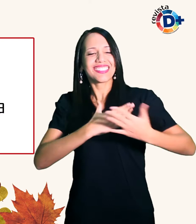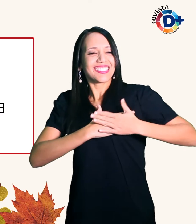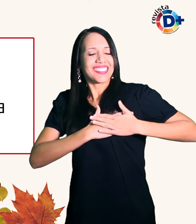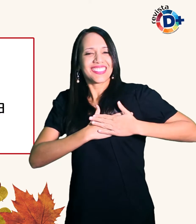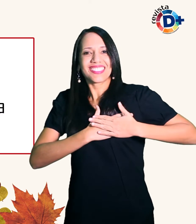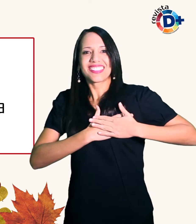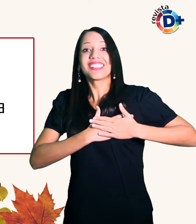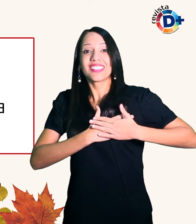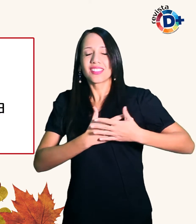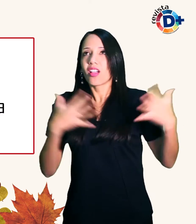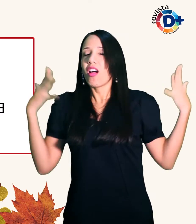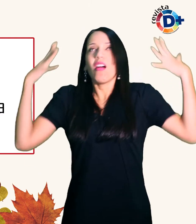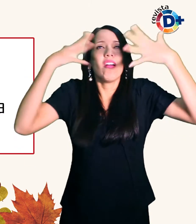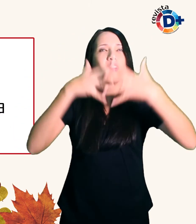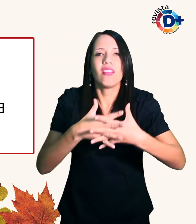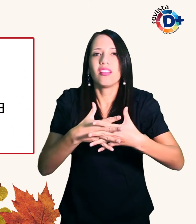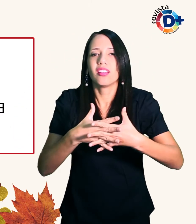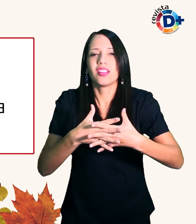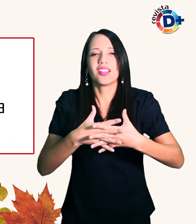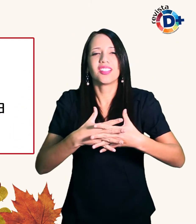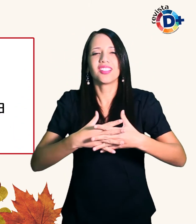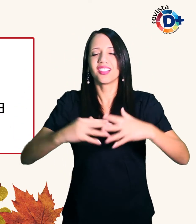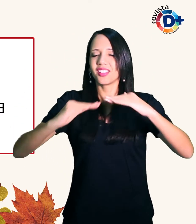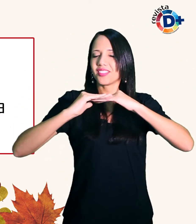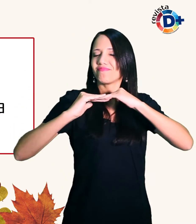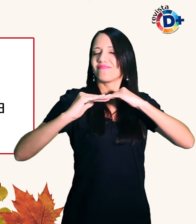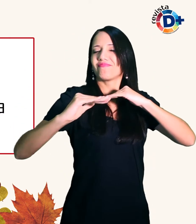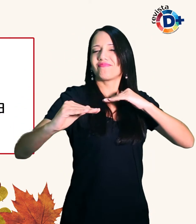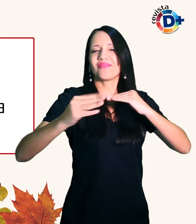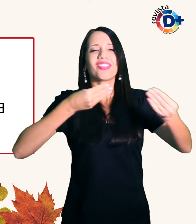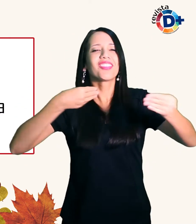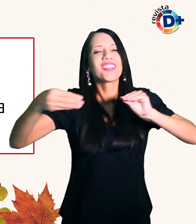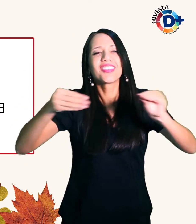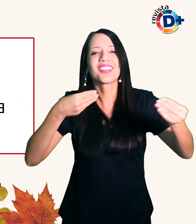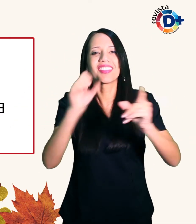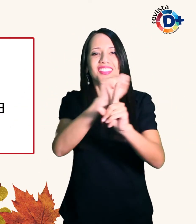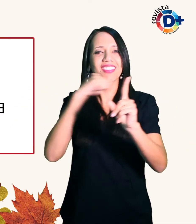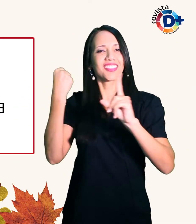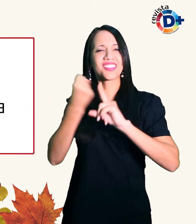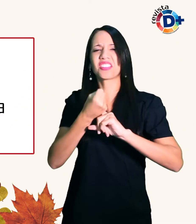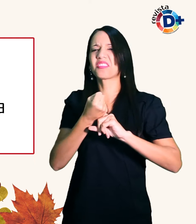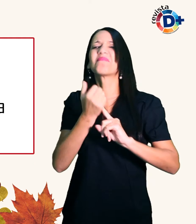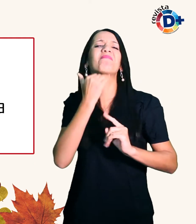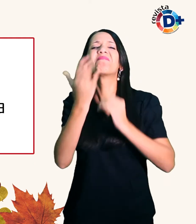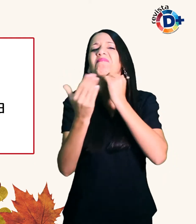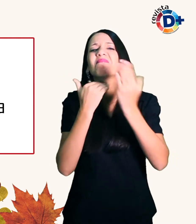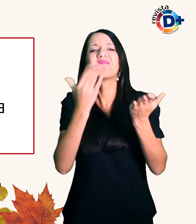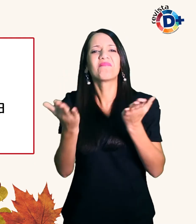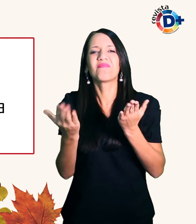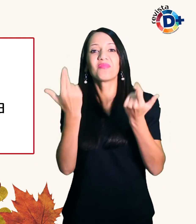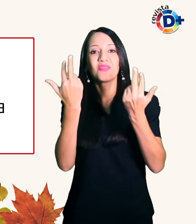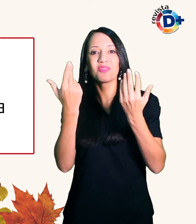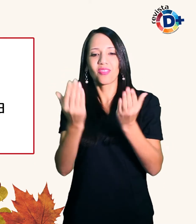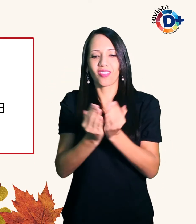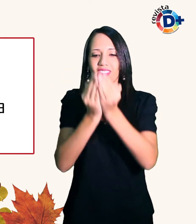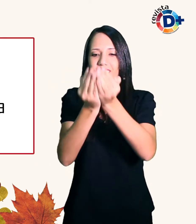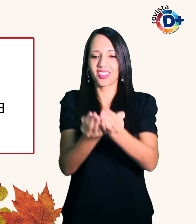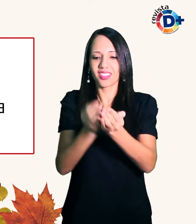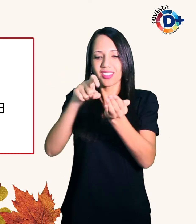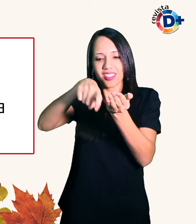liquidez sociais não os intimidou Como uma âncora o amor se estabeleceu firme e